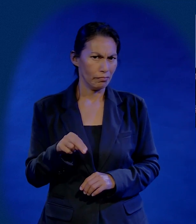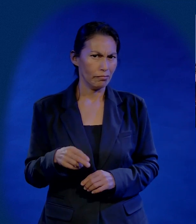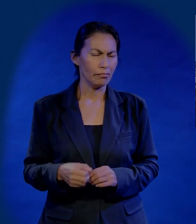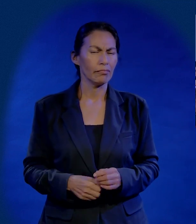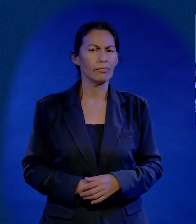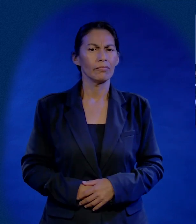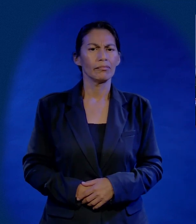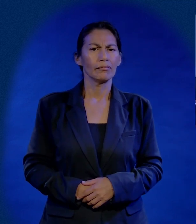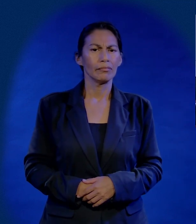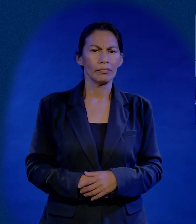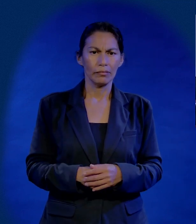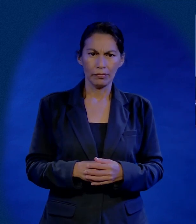mazón.